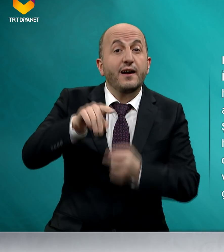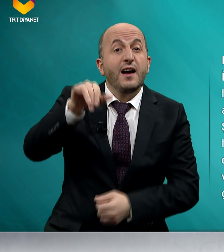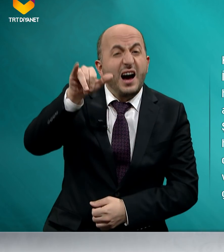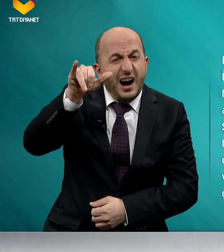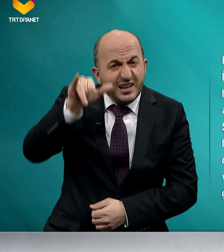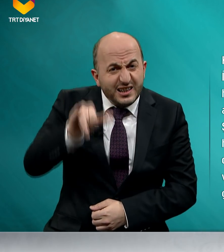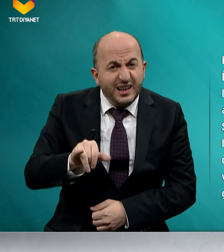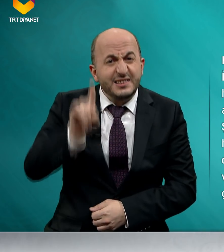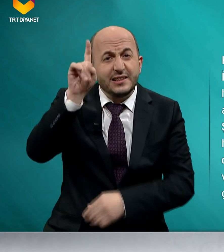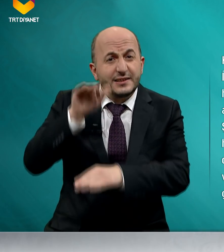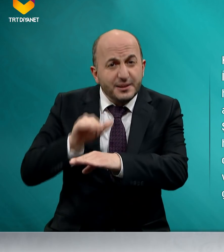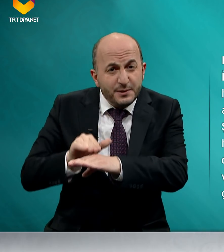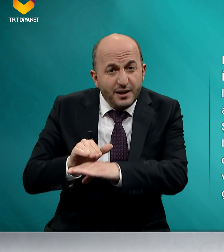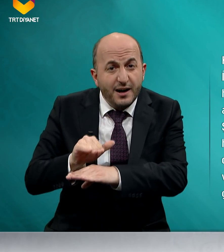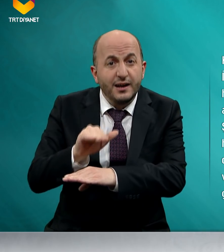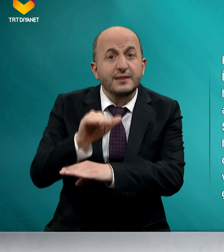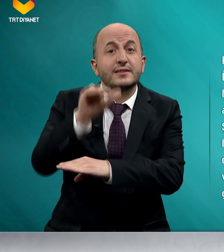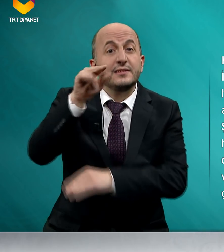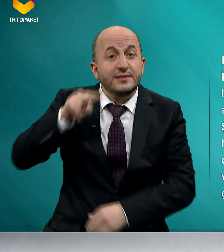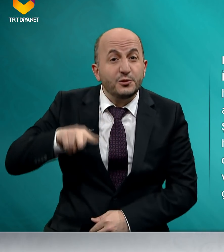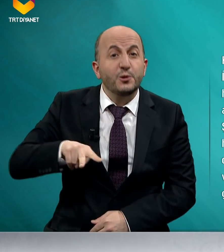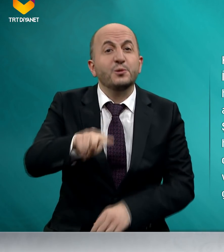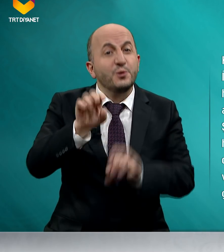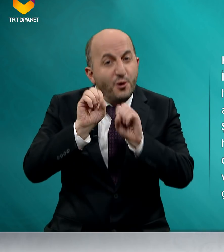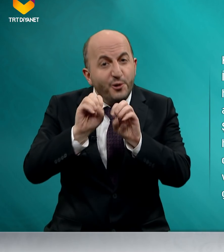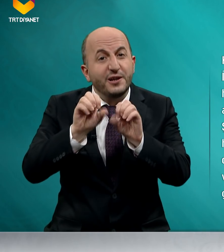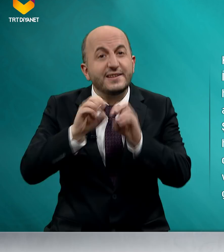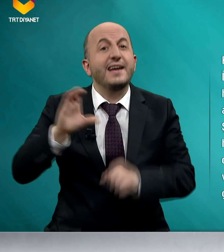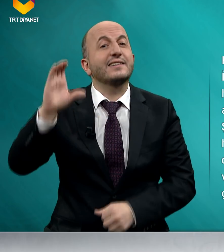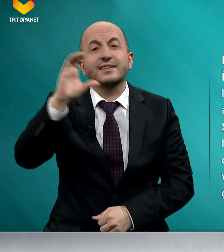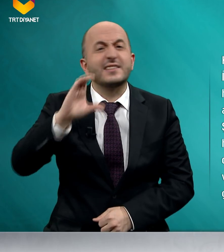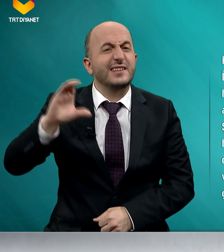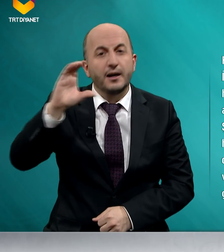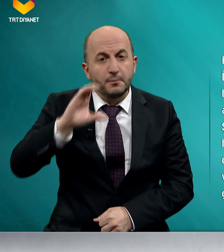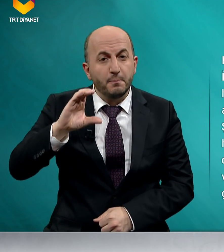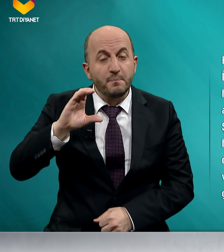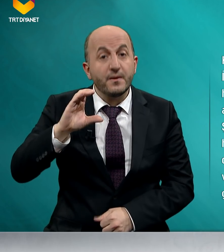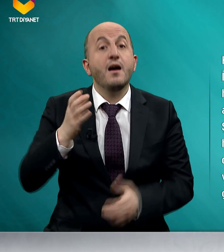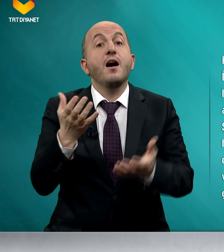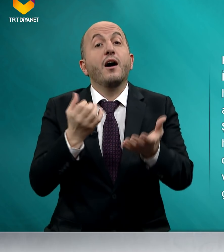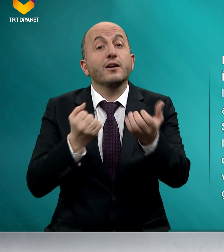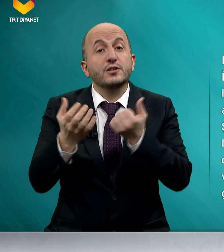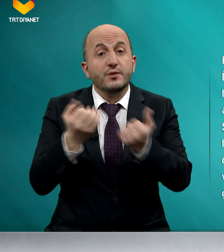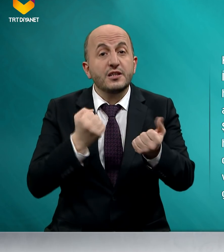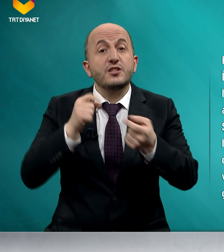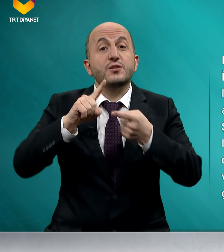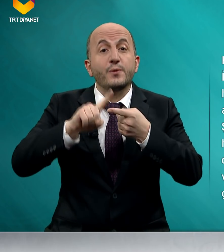hakkaniyetli bir hayatın yolunu öğreten İslam, alışveriş ve